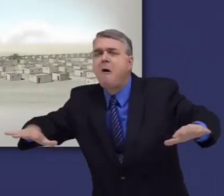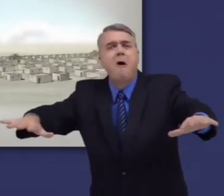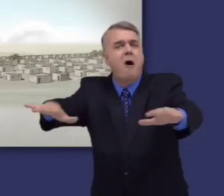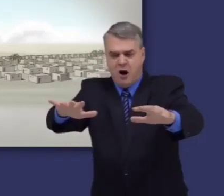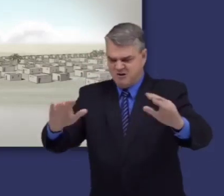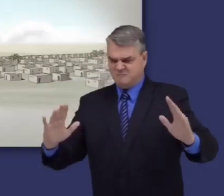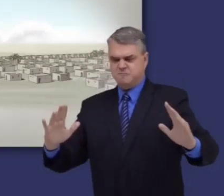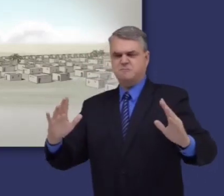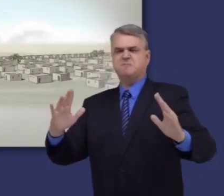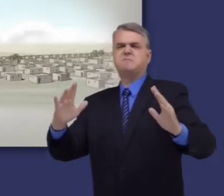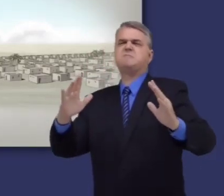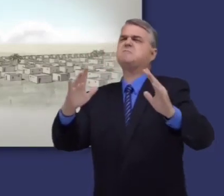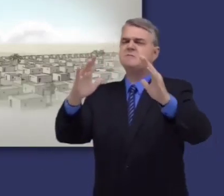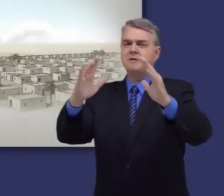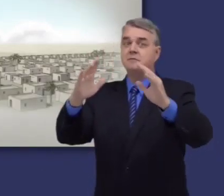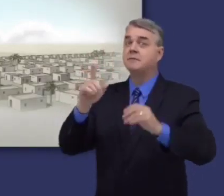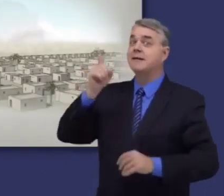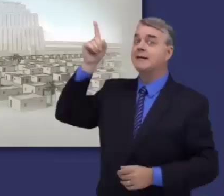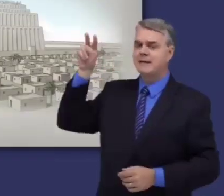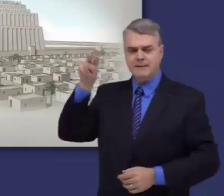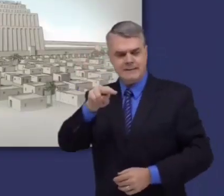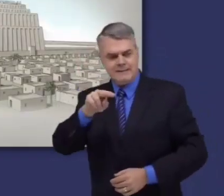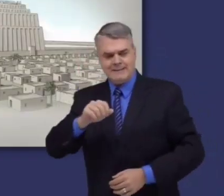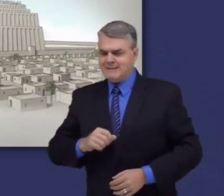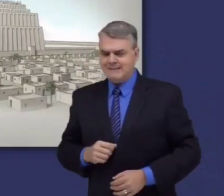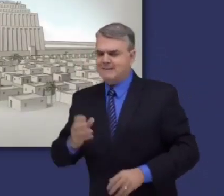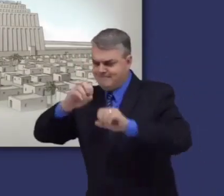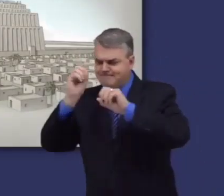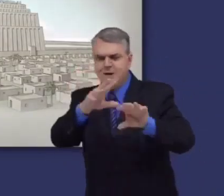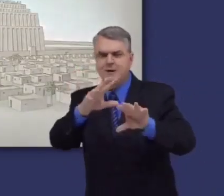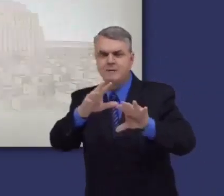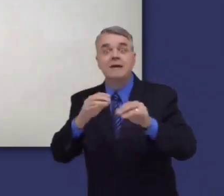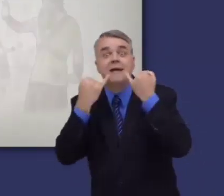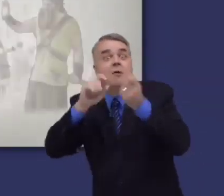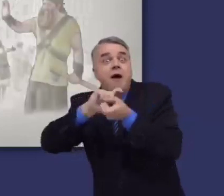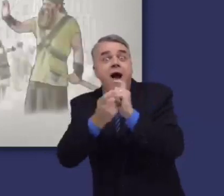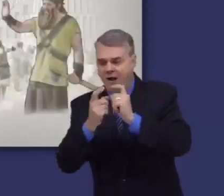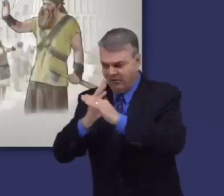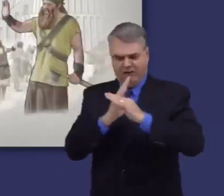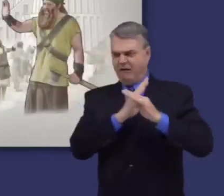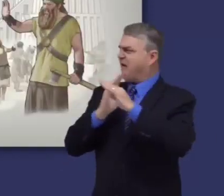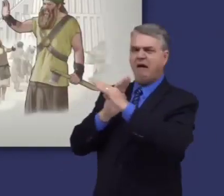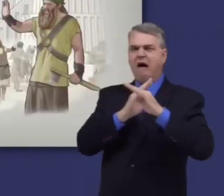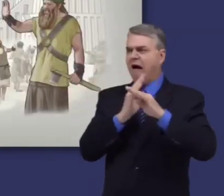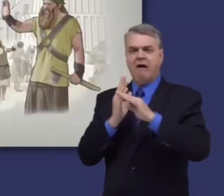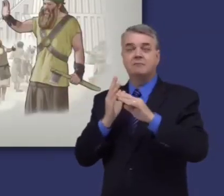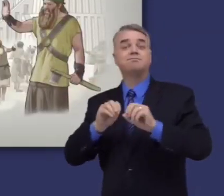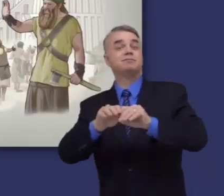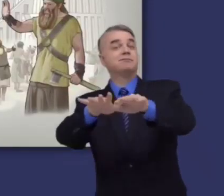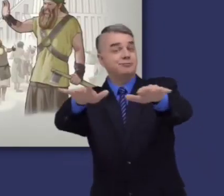y así ir en contra del propósito de Dios de llenar la tierra. Pero Dios confunde su idioma y los